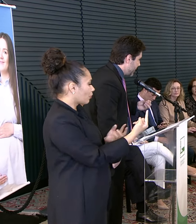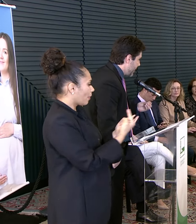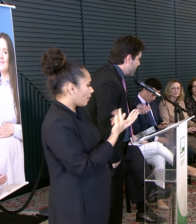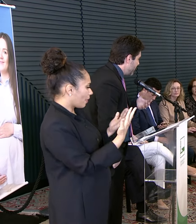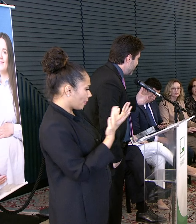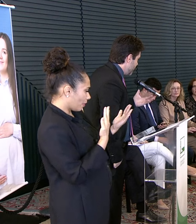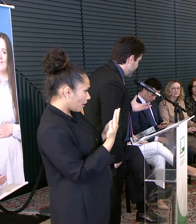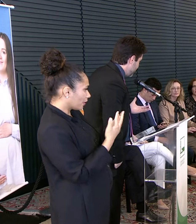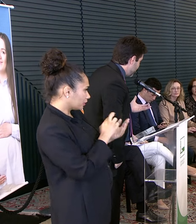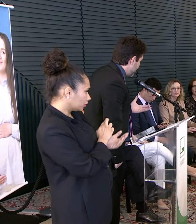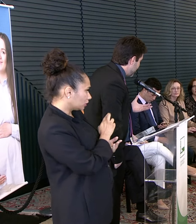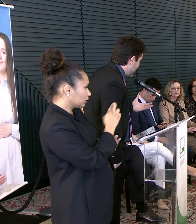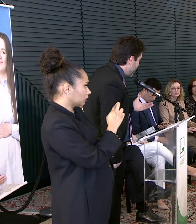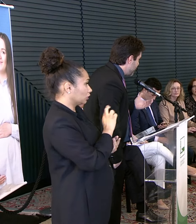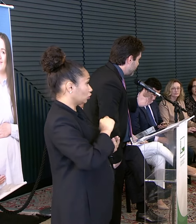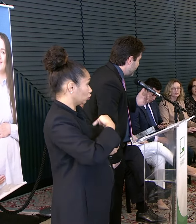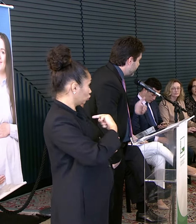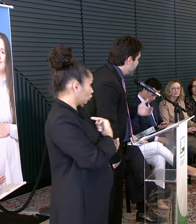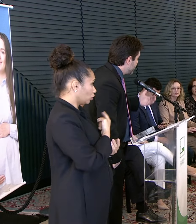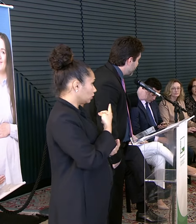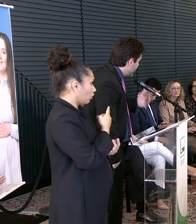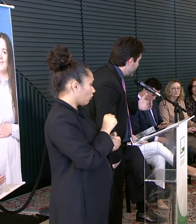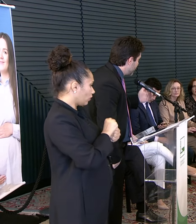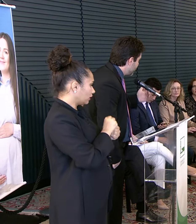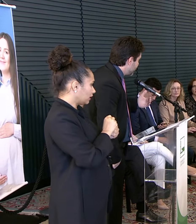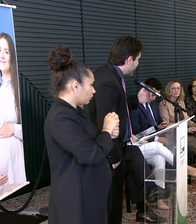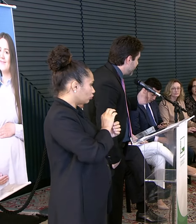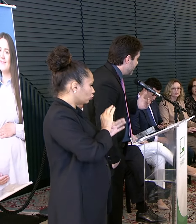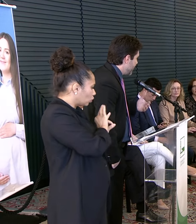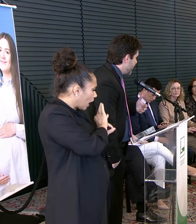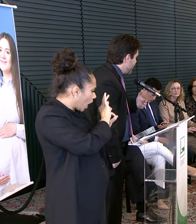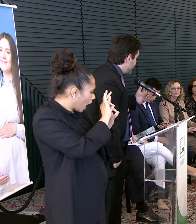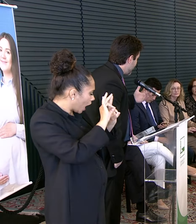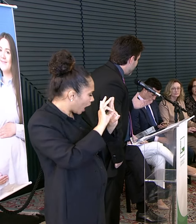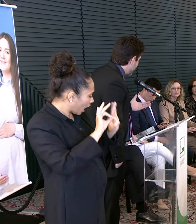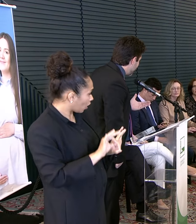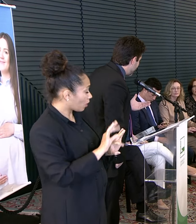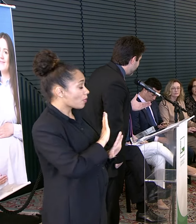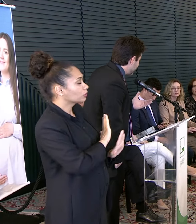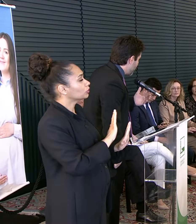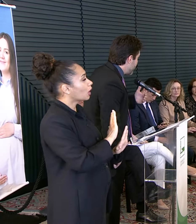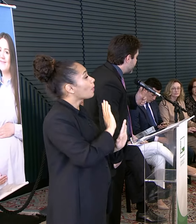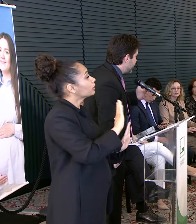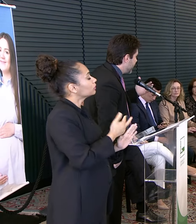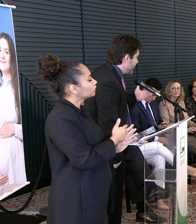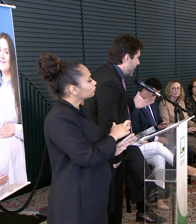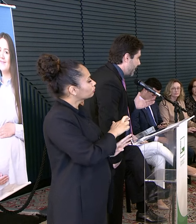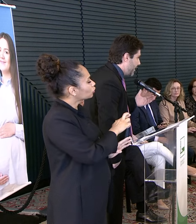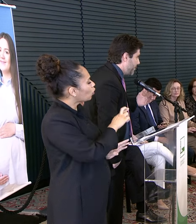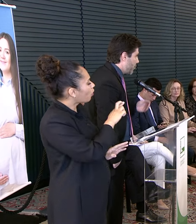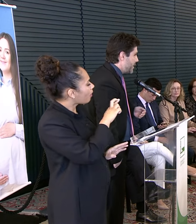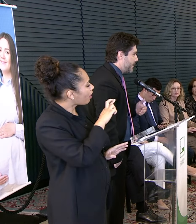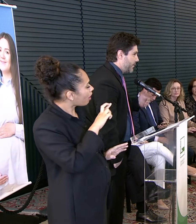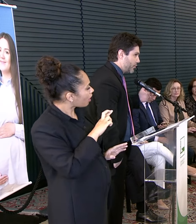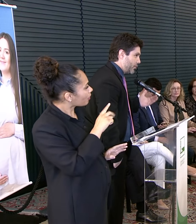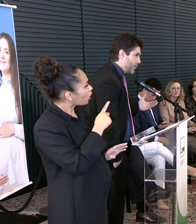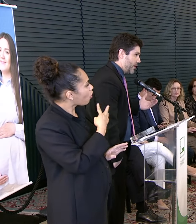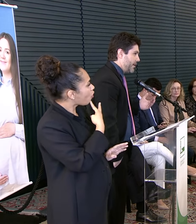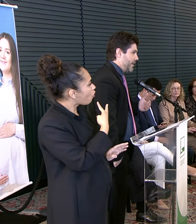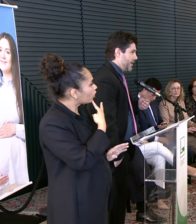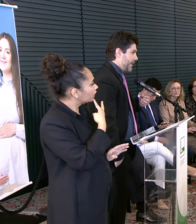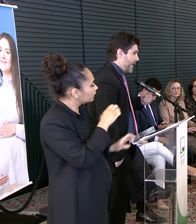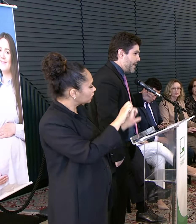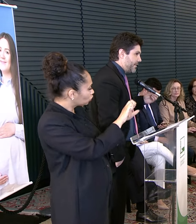fazemos o pré-natal O serviço é hospitalar Mas nós recebemos ela Durante toda a gestação Para conhecer a equipe Conhecer a